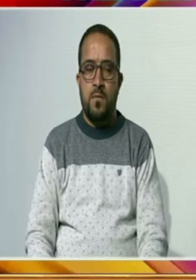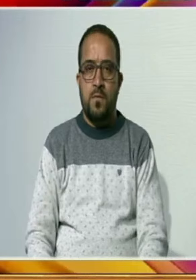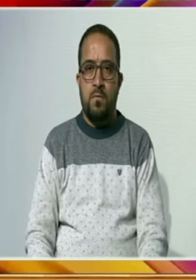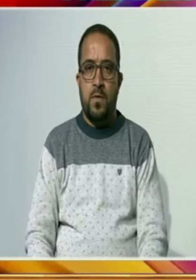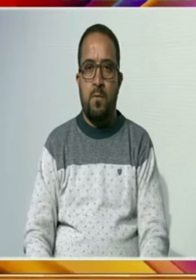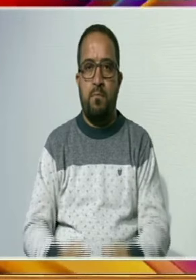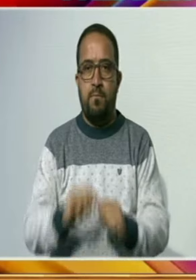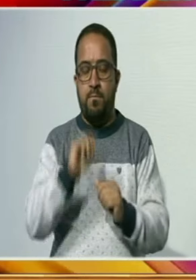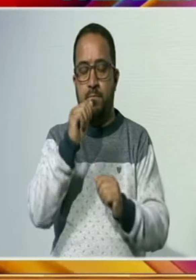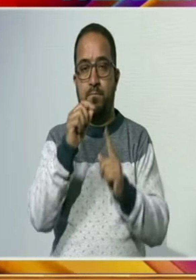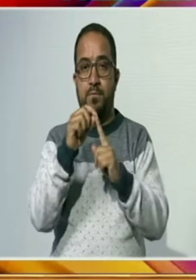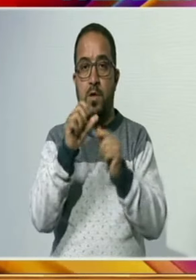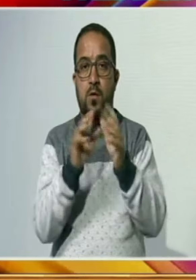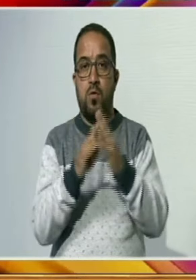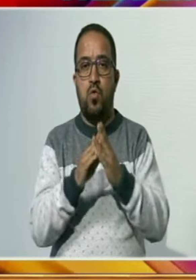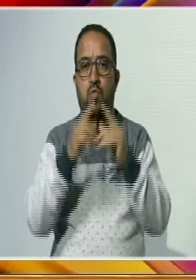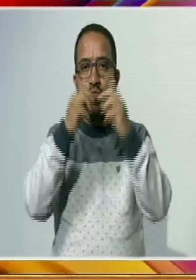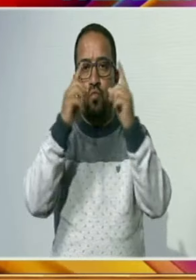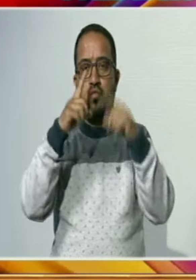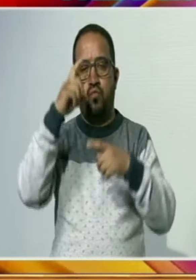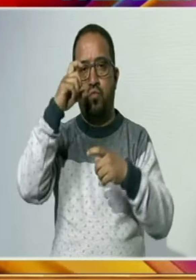پارلمنٹ میں ان کے مجسمے پر